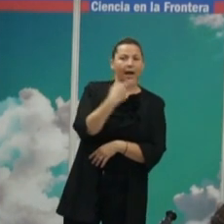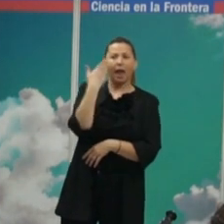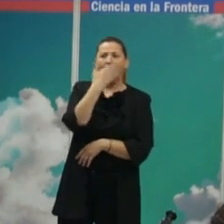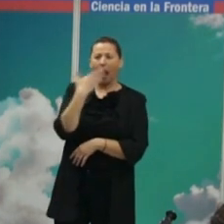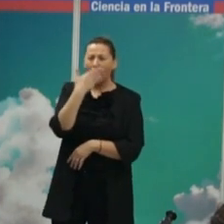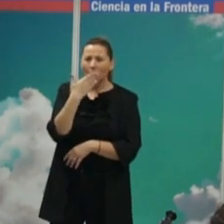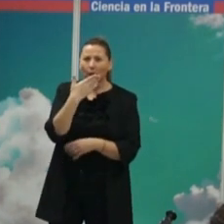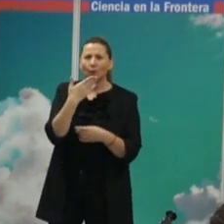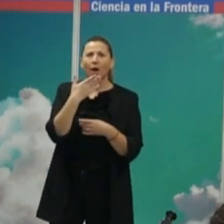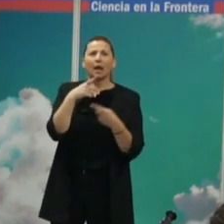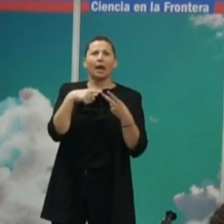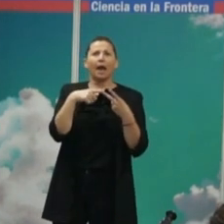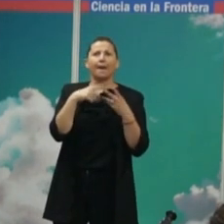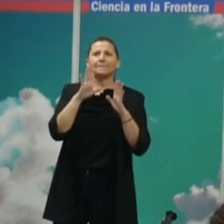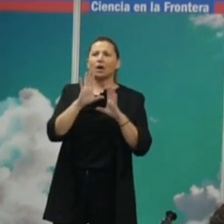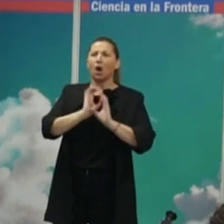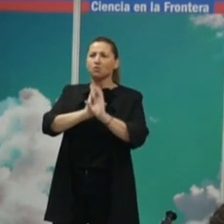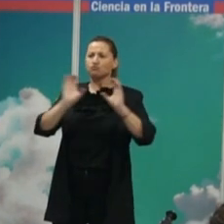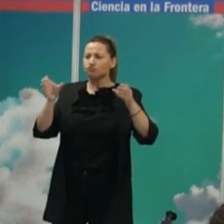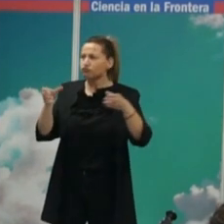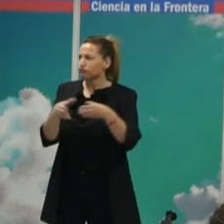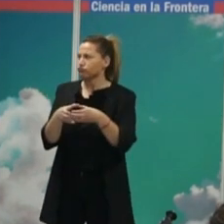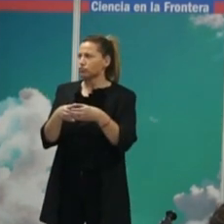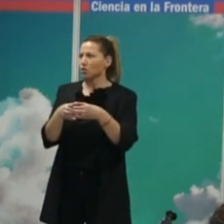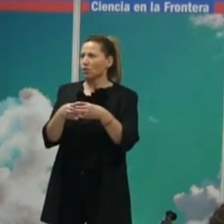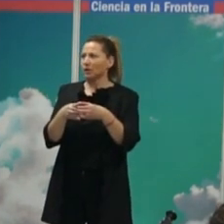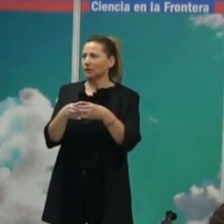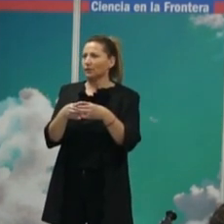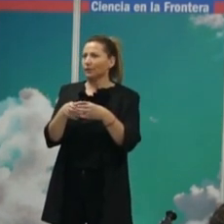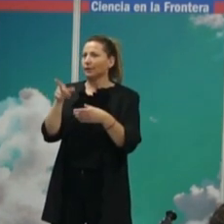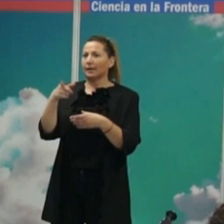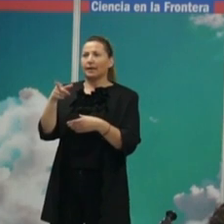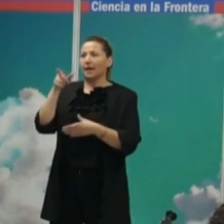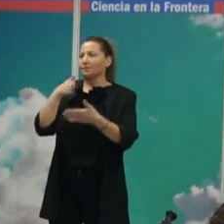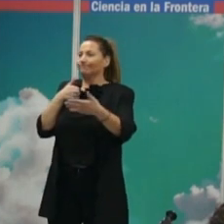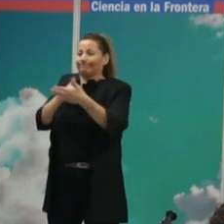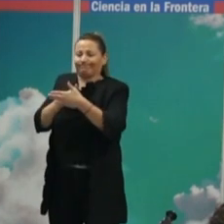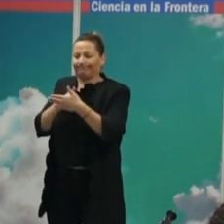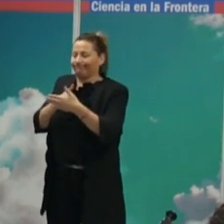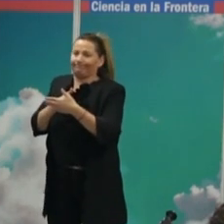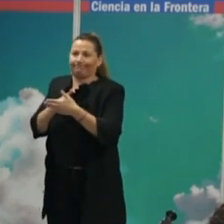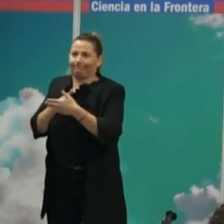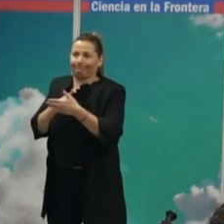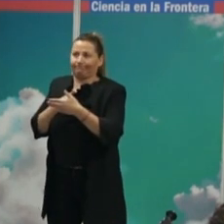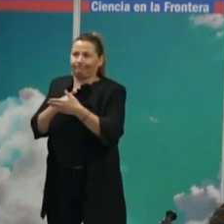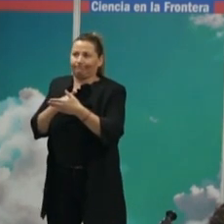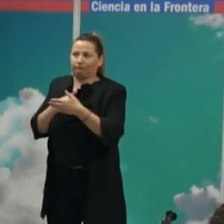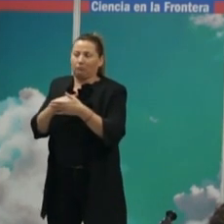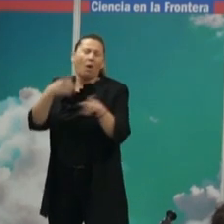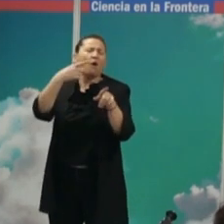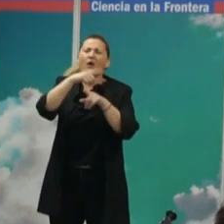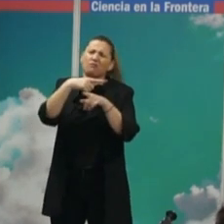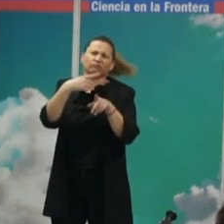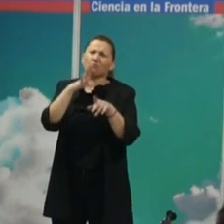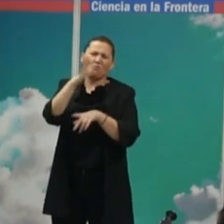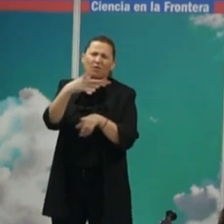es decir hay todo un conjunto de colectivos que normalmente no acceden a la divulgación científica no acceden a la ciencia por muy difíciles motivos